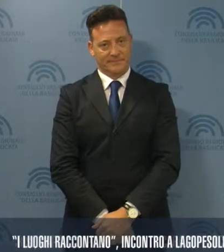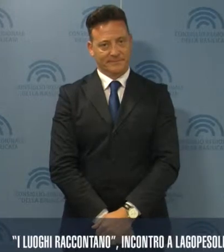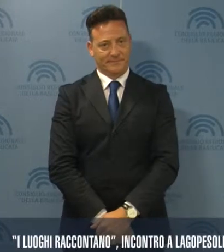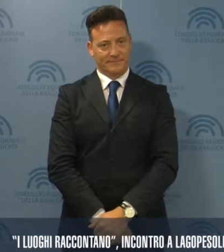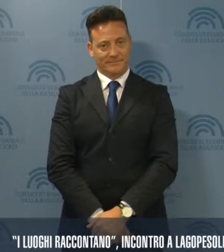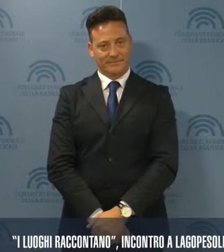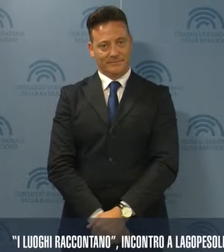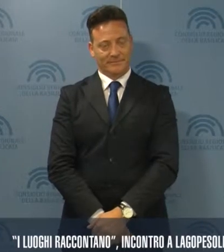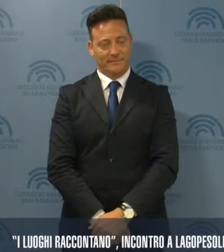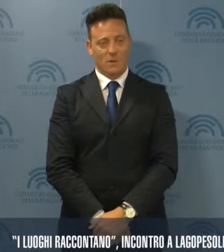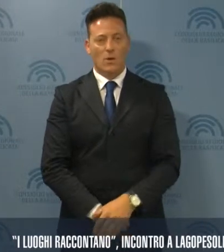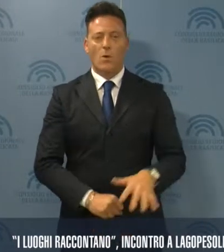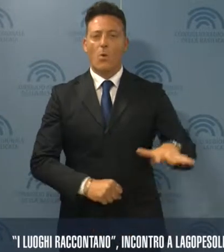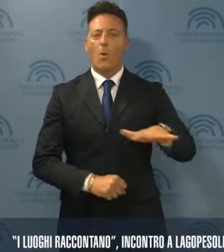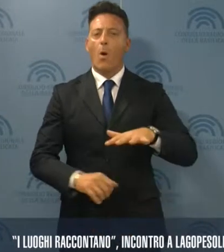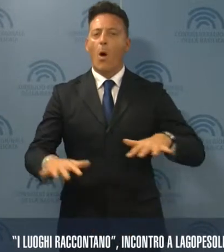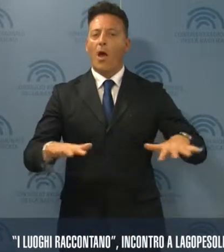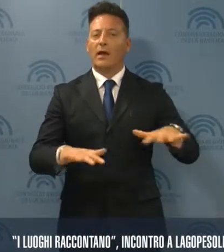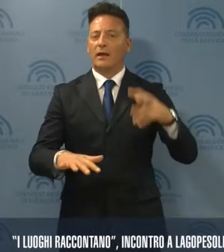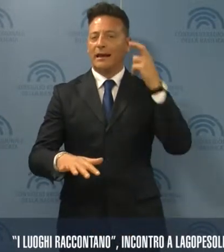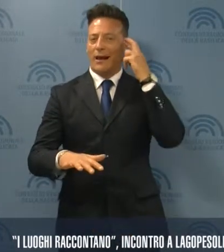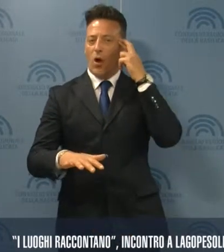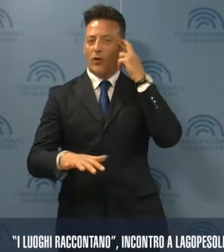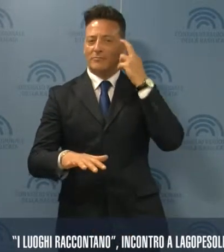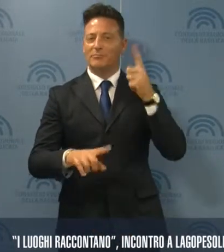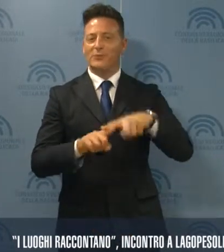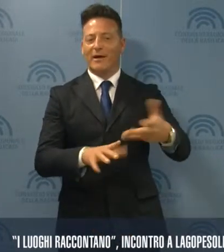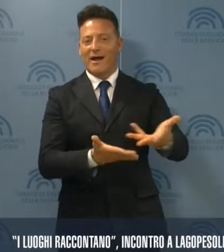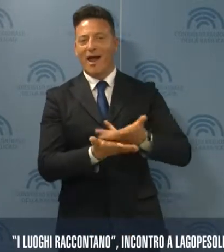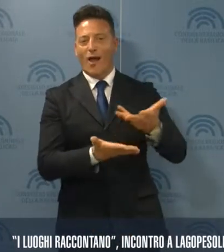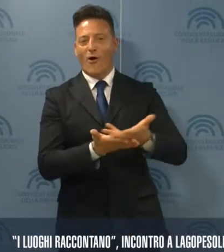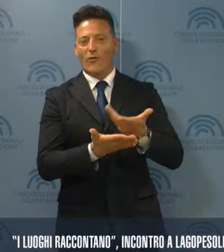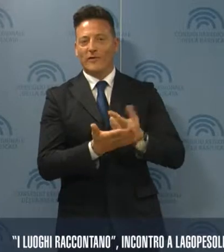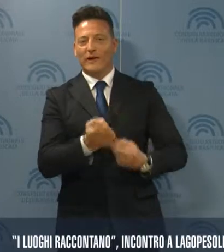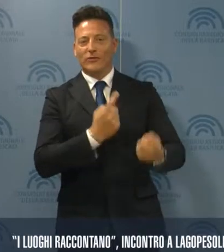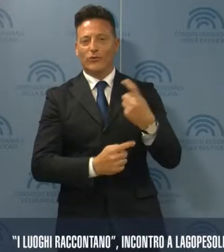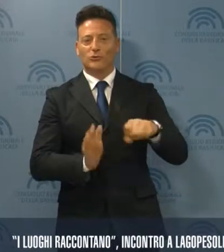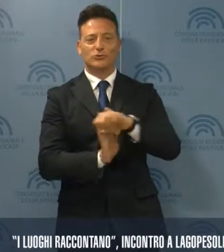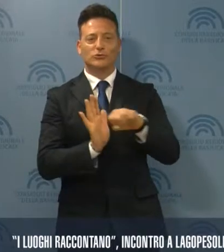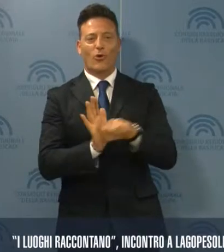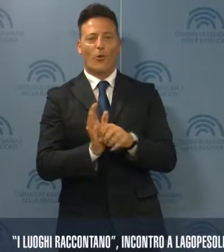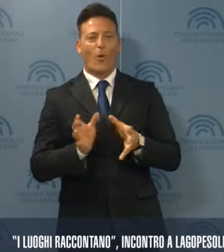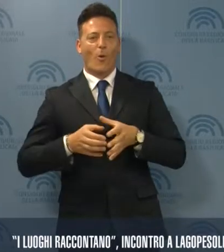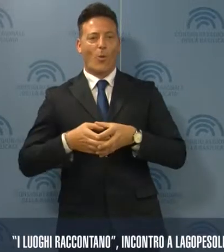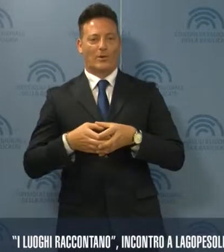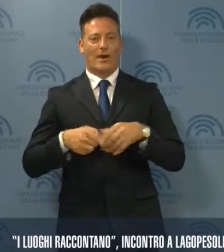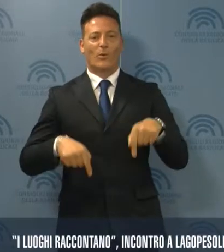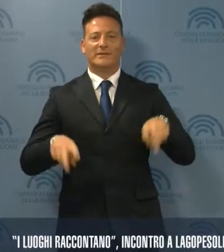I luoghi ricordano e raccontano per restituire storie di comunità. Questo è il tema dell'incontro